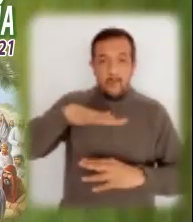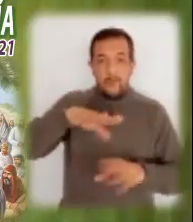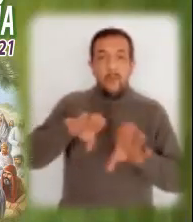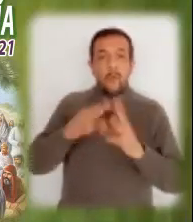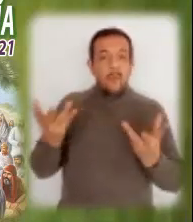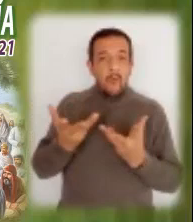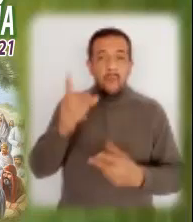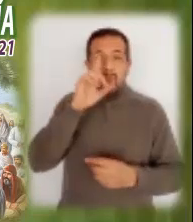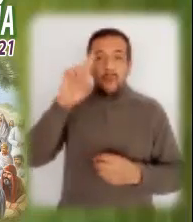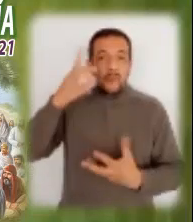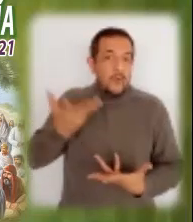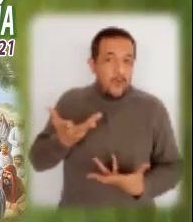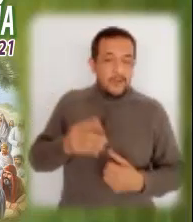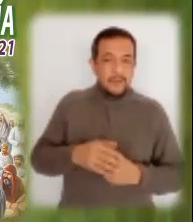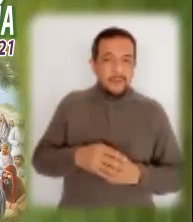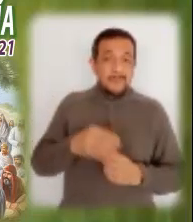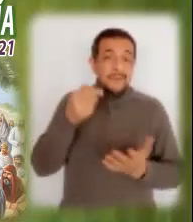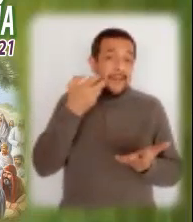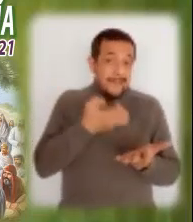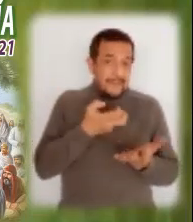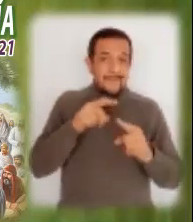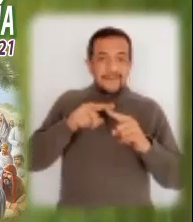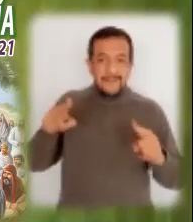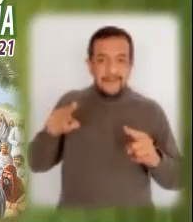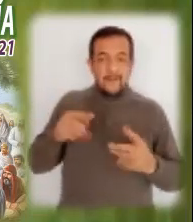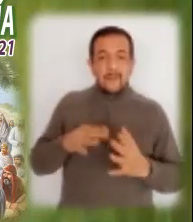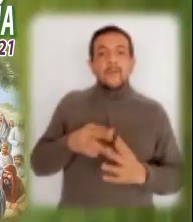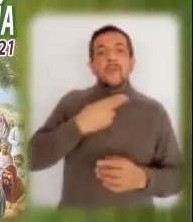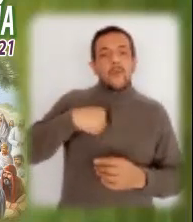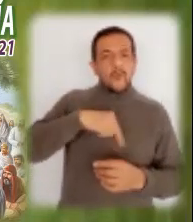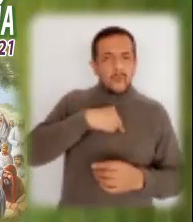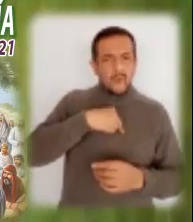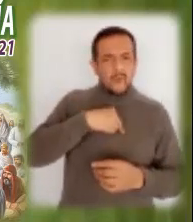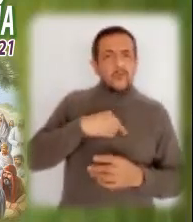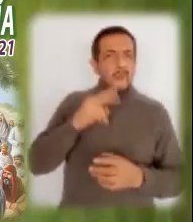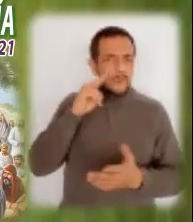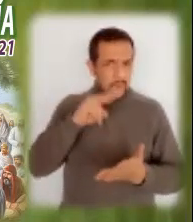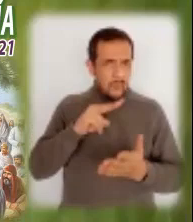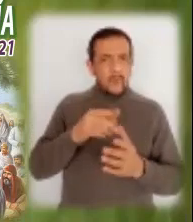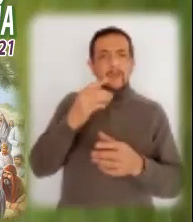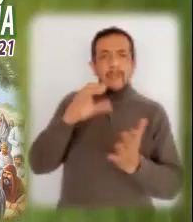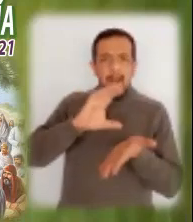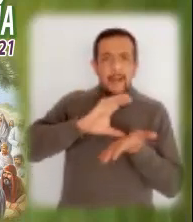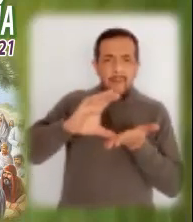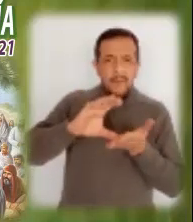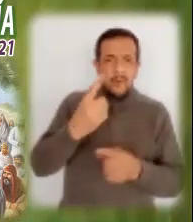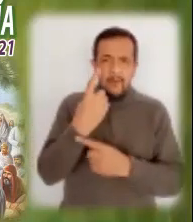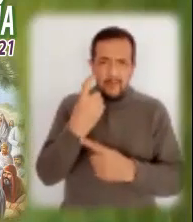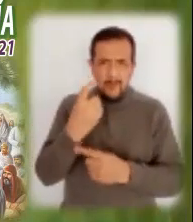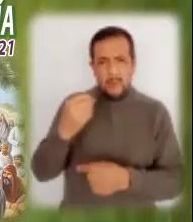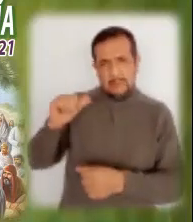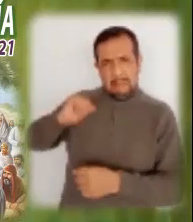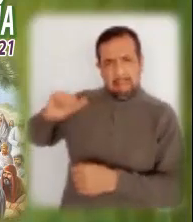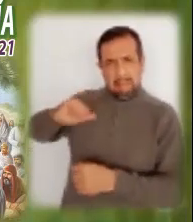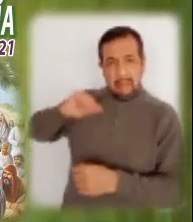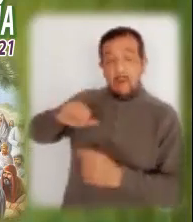del hombre y de la mujer. Es una narración diferente a la que encontramos en el capítulo primero, más